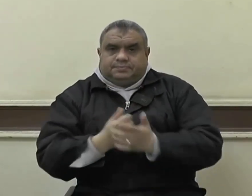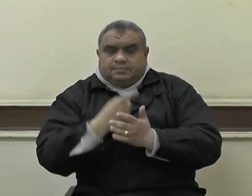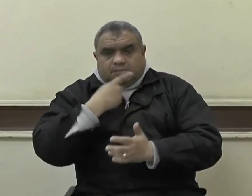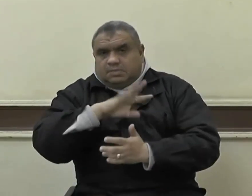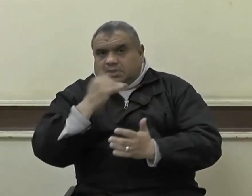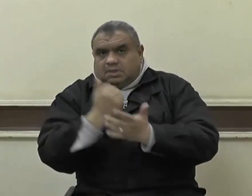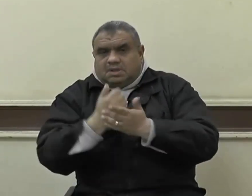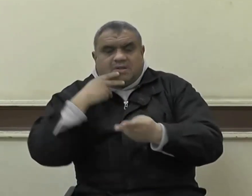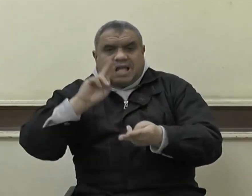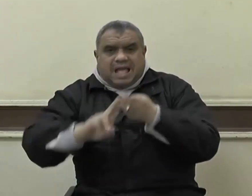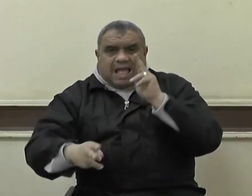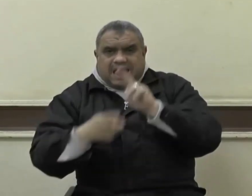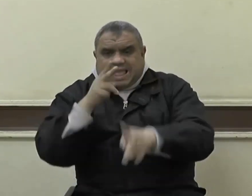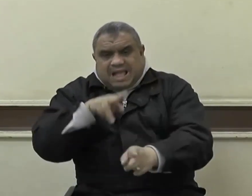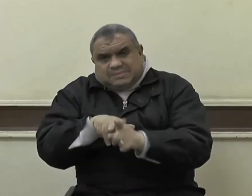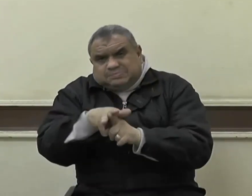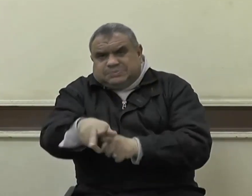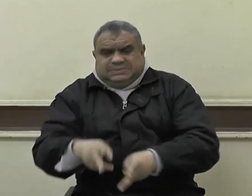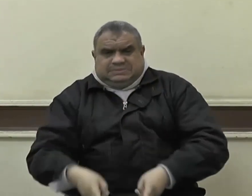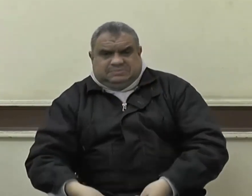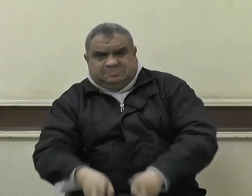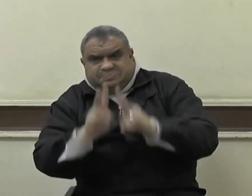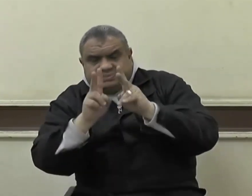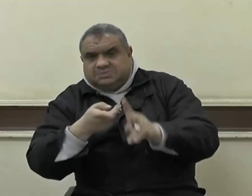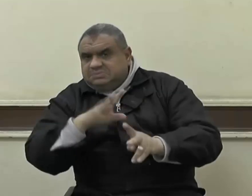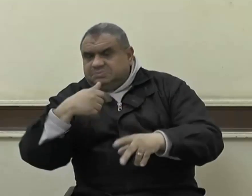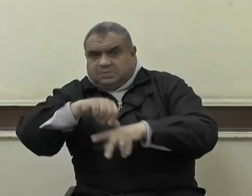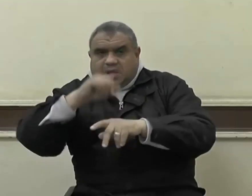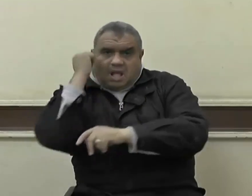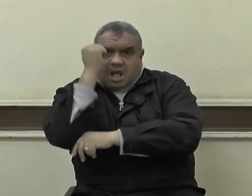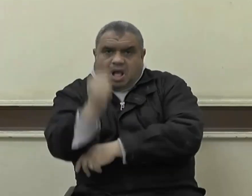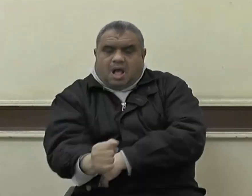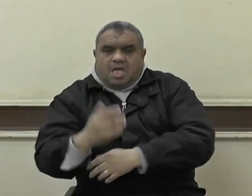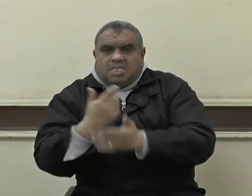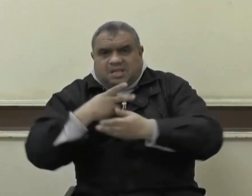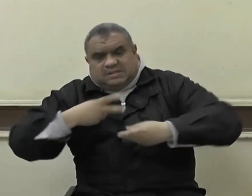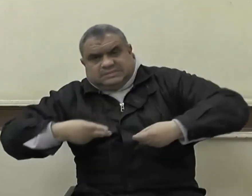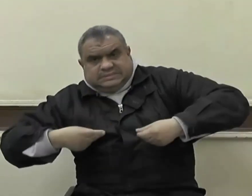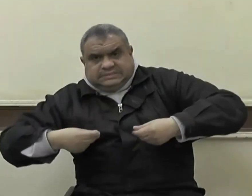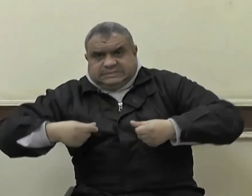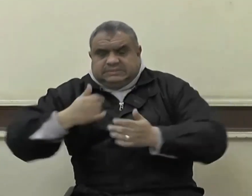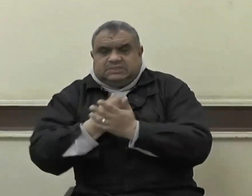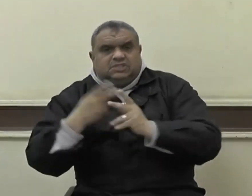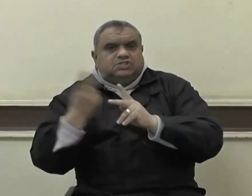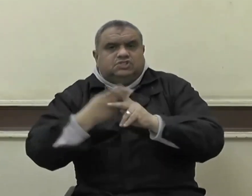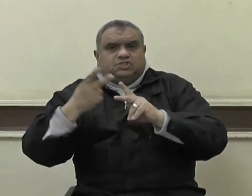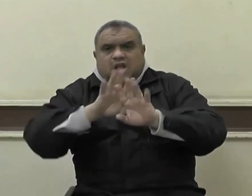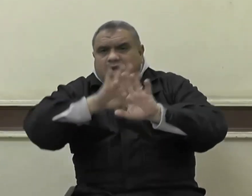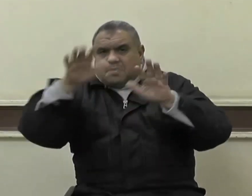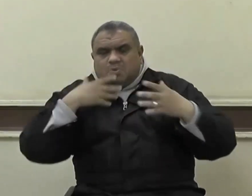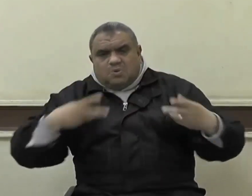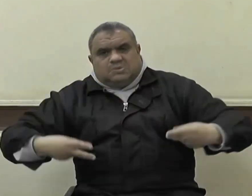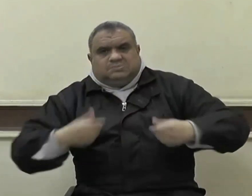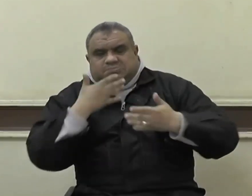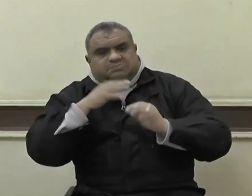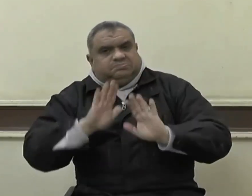أي اعتداء عليها أو أي إفساد في الأرض اعتداء على الناس جميعا